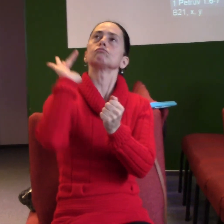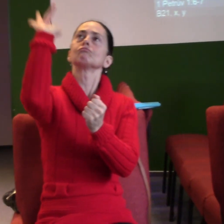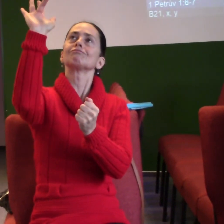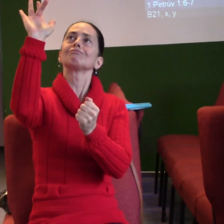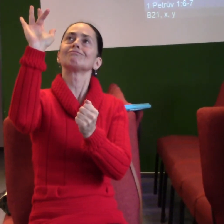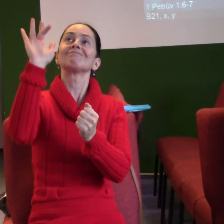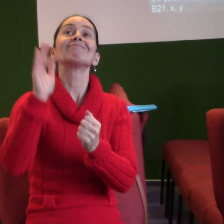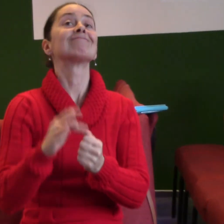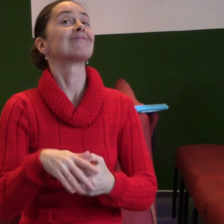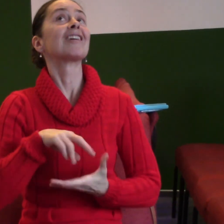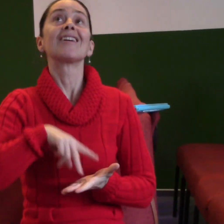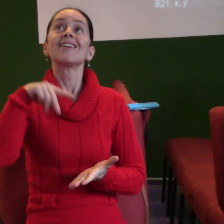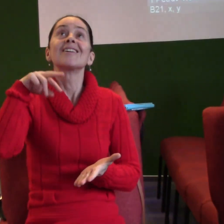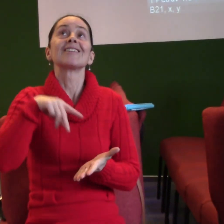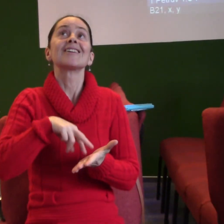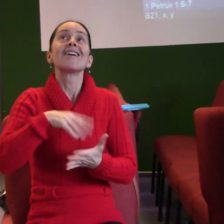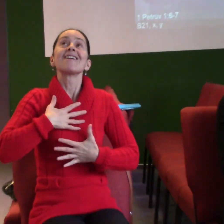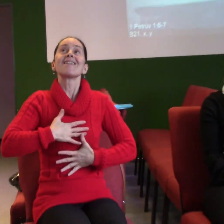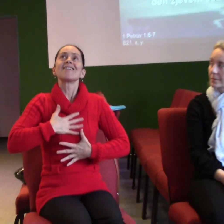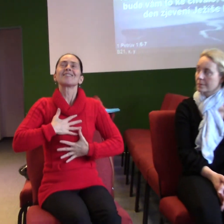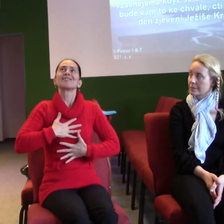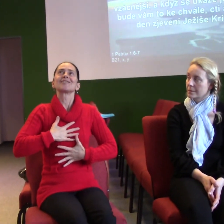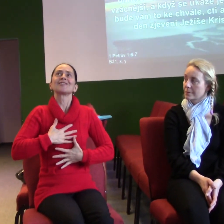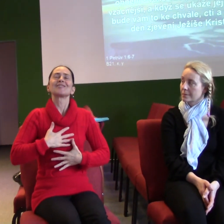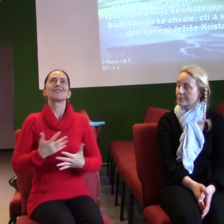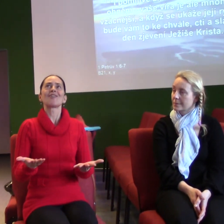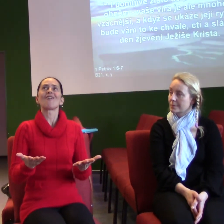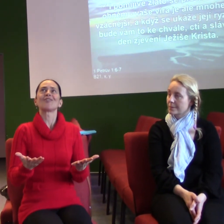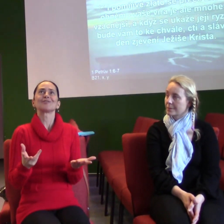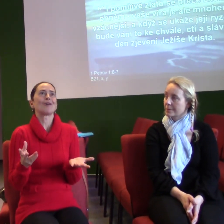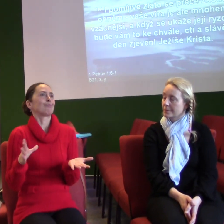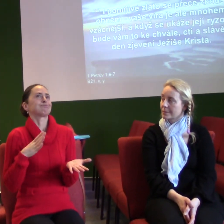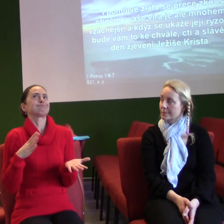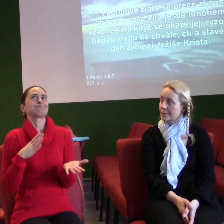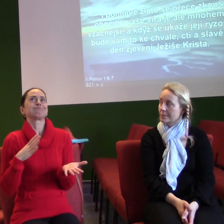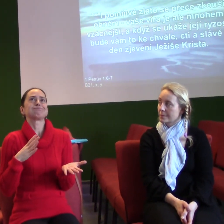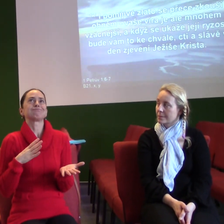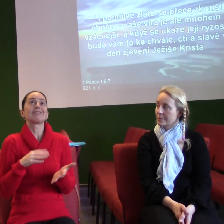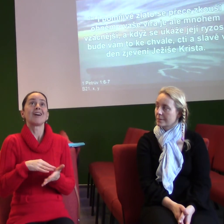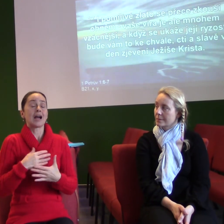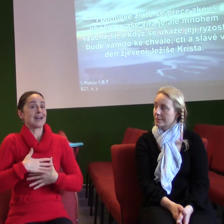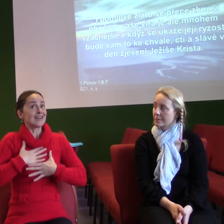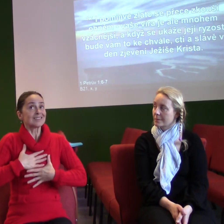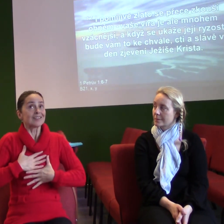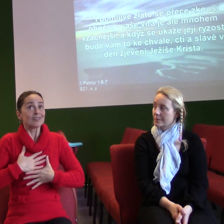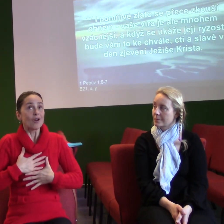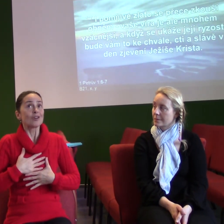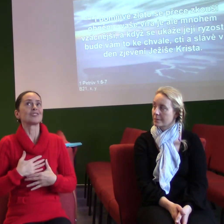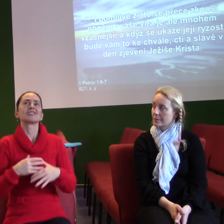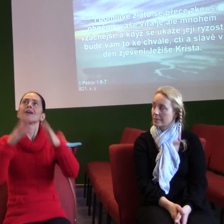nevýslovnou radostí plnou slávy. Kde se ta radost bere? Duch Boží ji